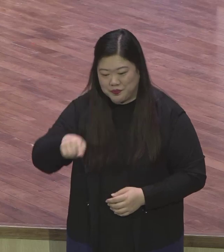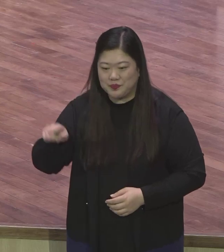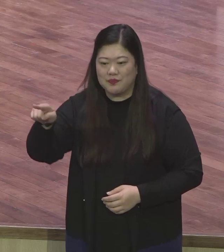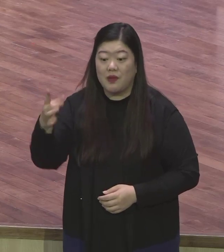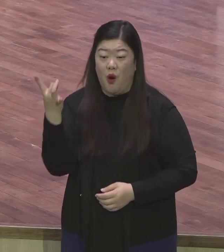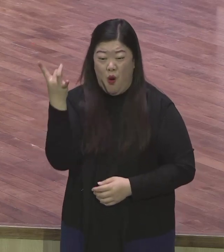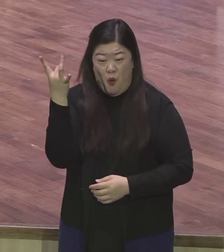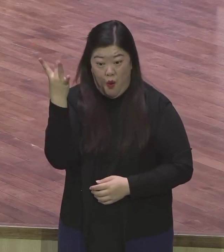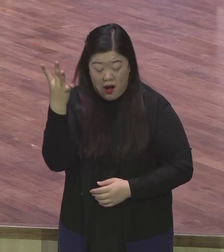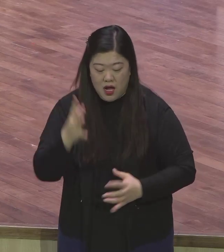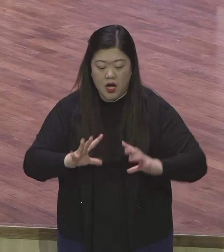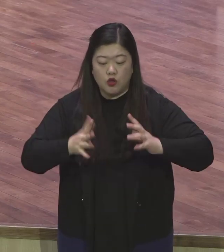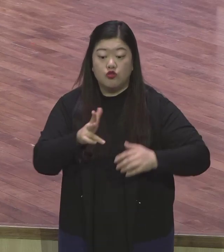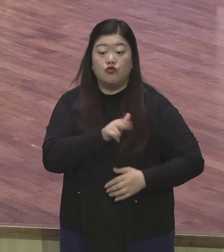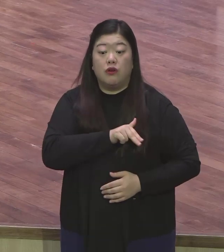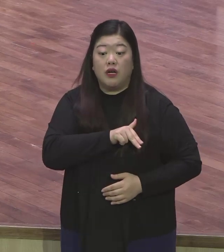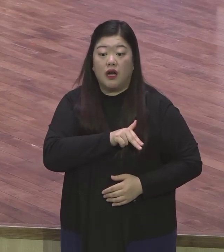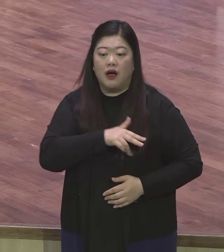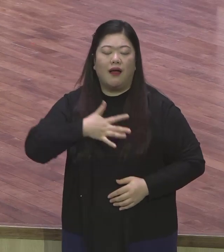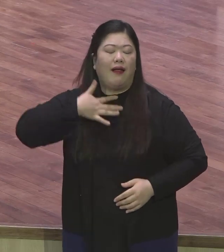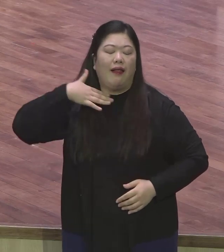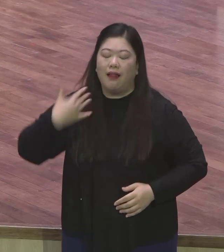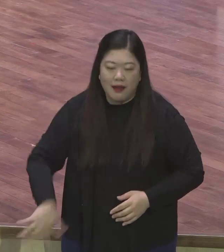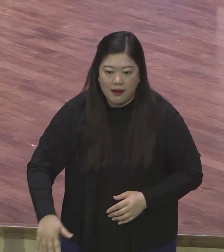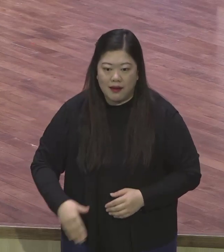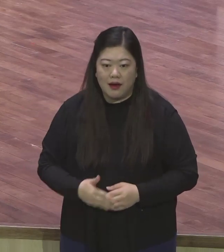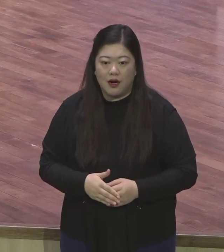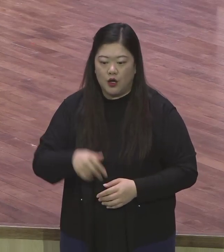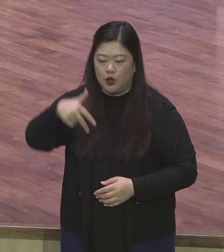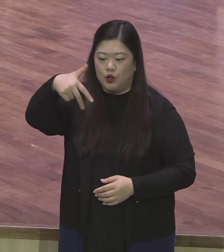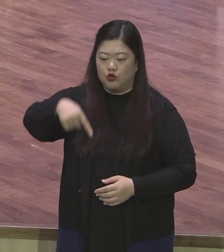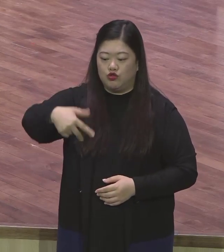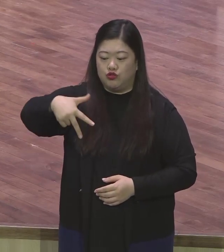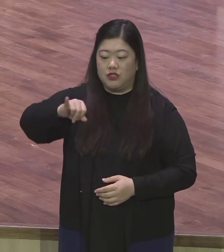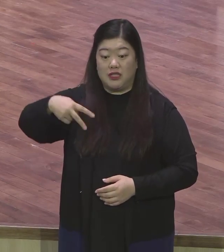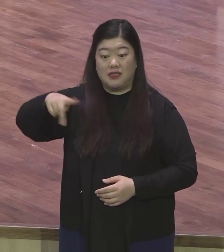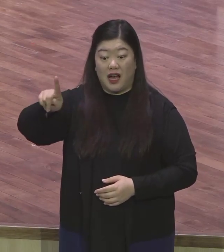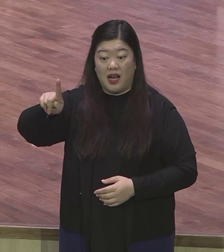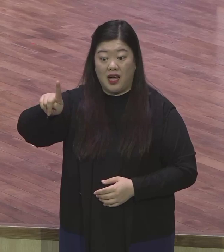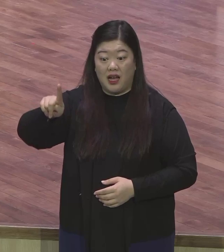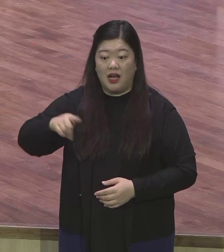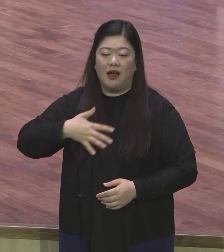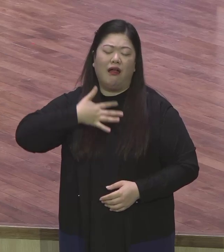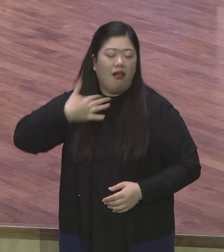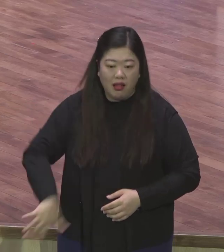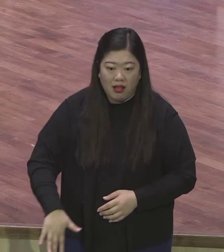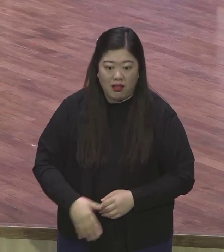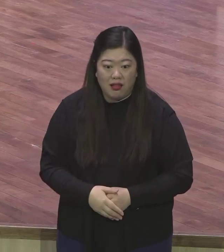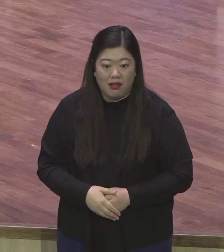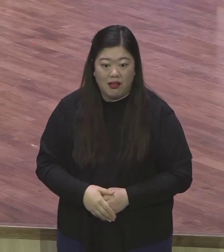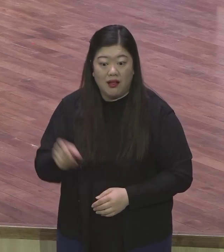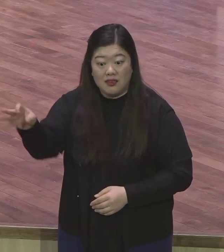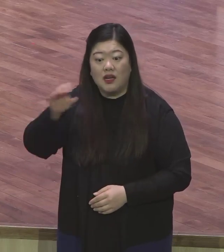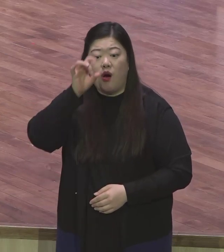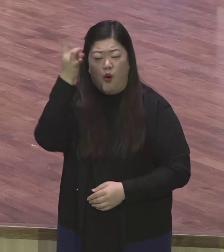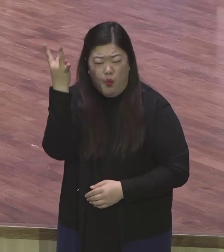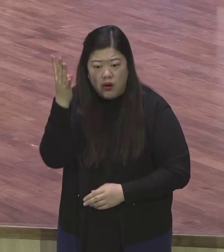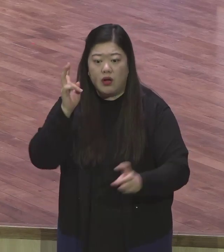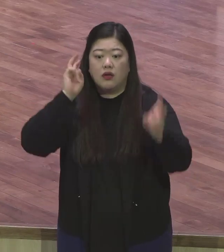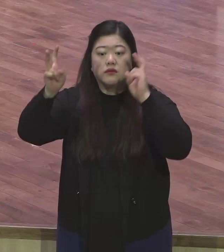국회의원도 안 하고 무슨 주지사도 안 하고 그냥 나왔어요 미국이 어떤 나라는지를